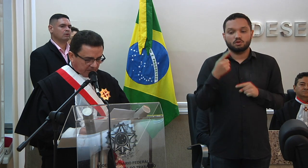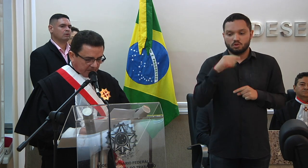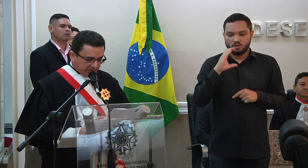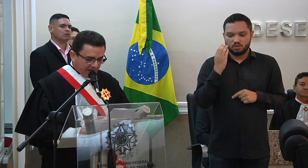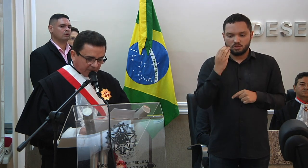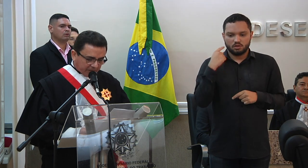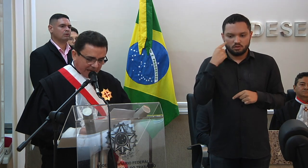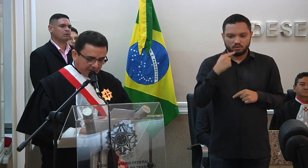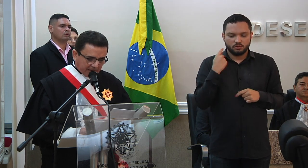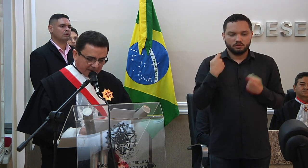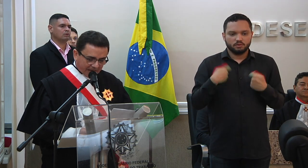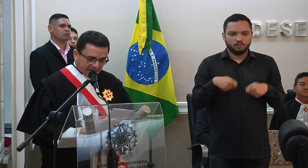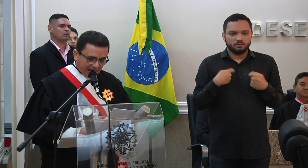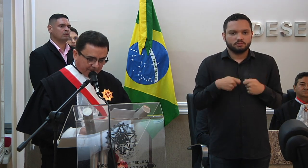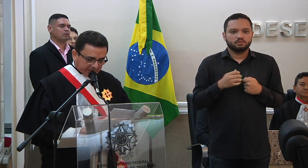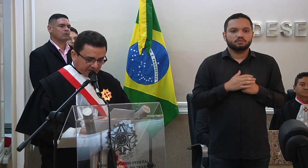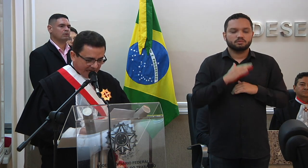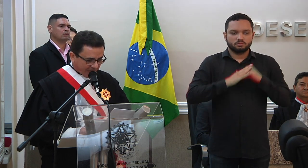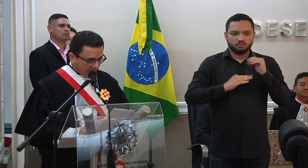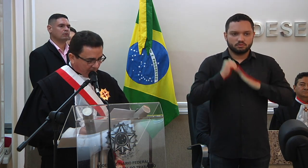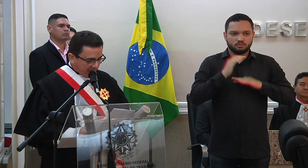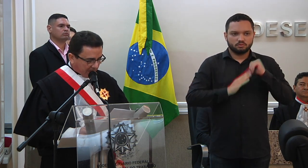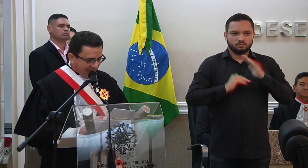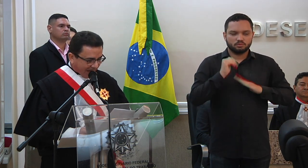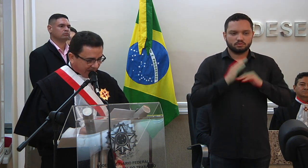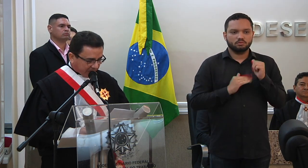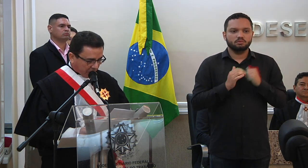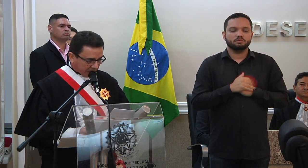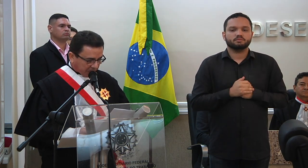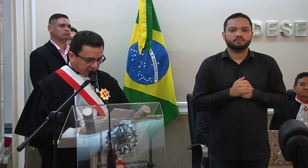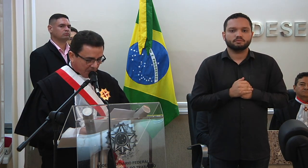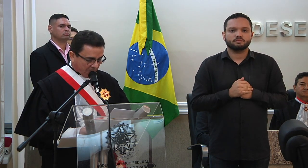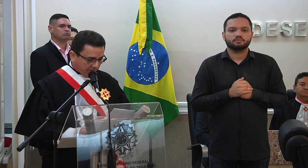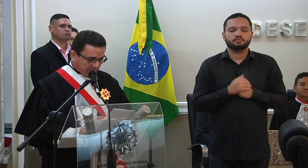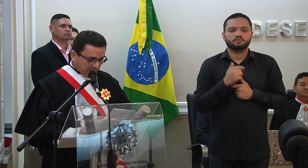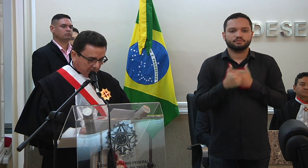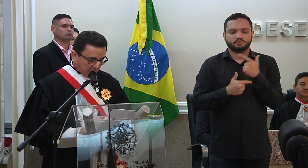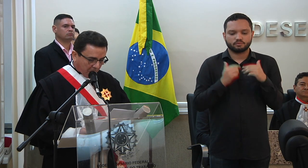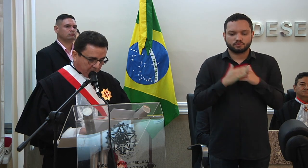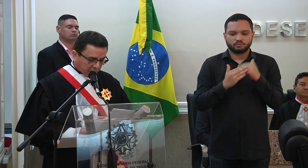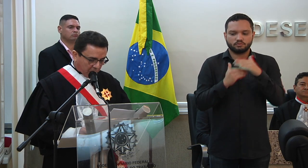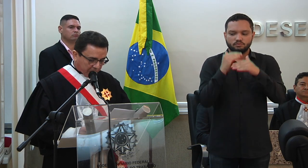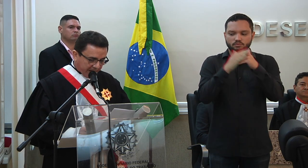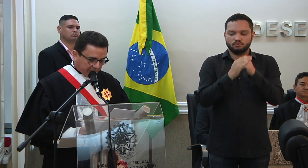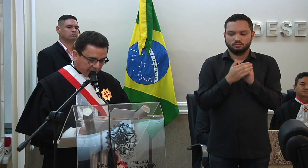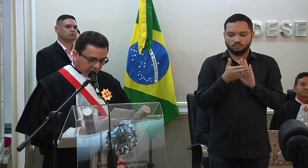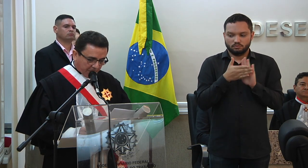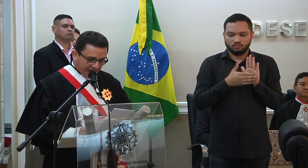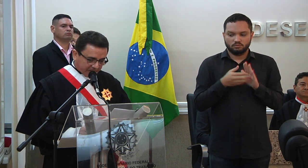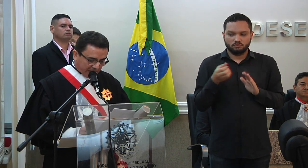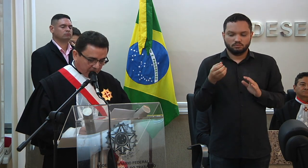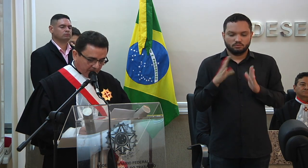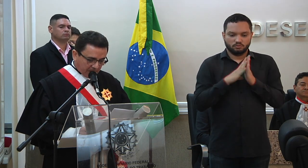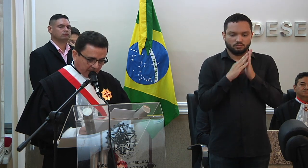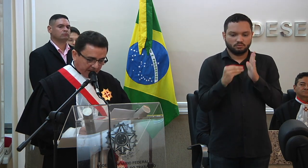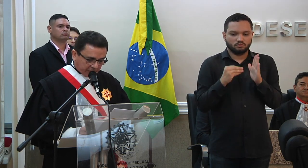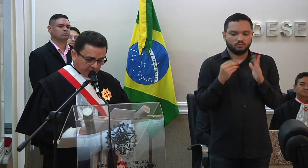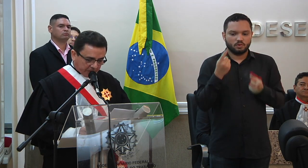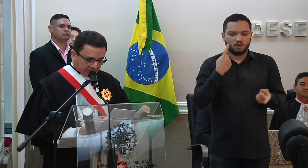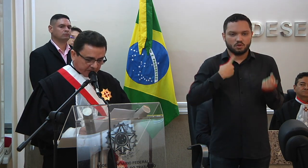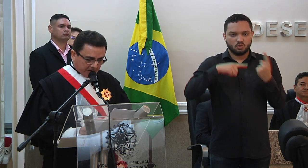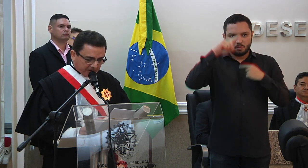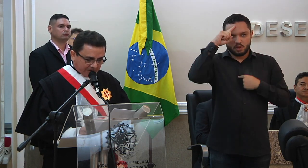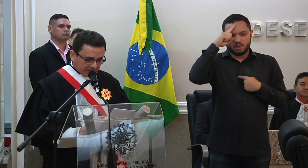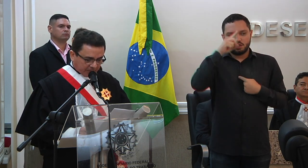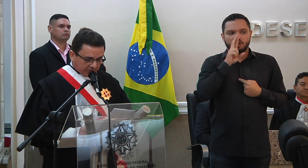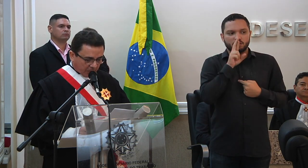do direito deve estar habilitado e capacitado para esta construção, propondo modelos de superação e